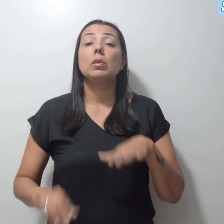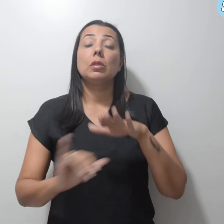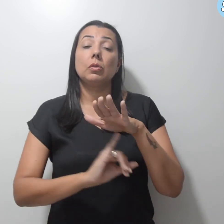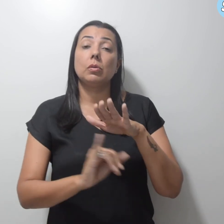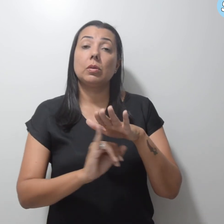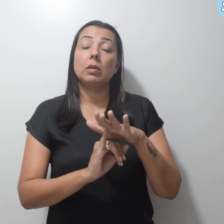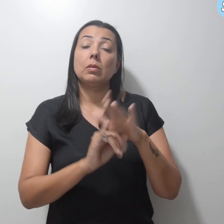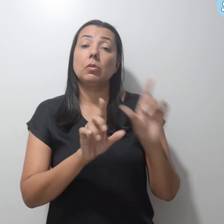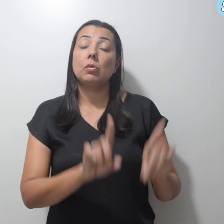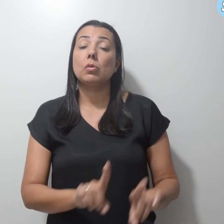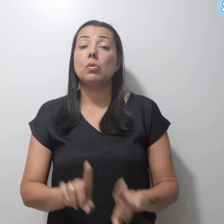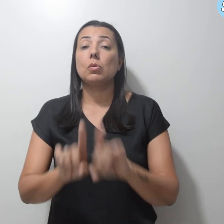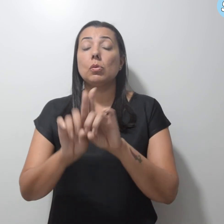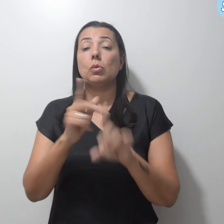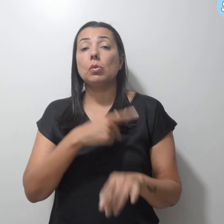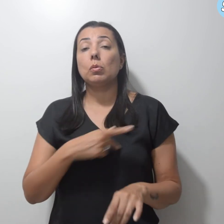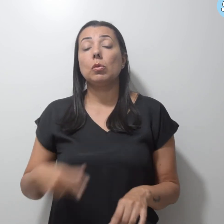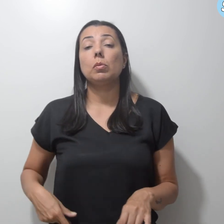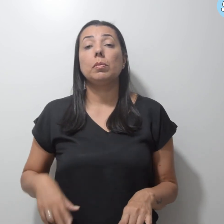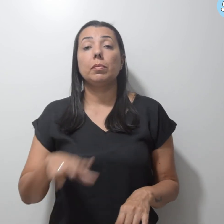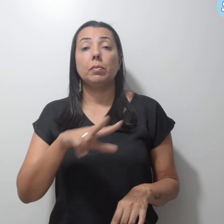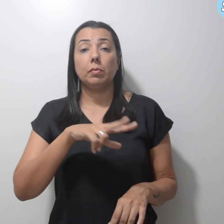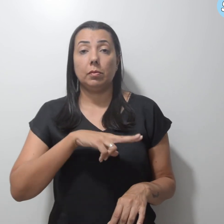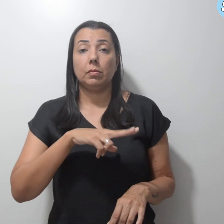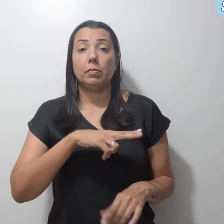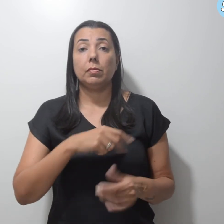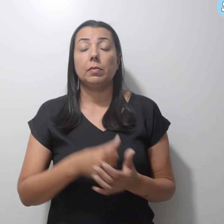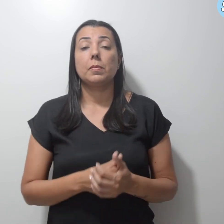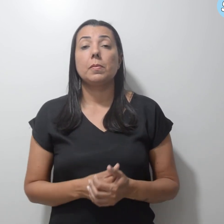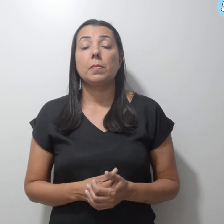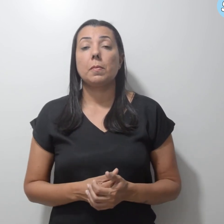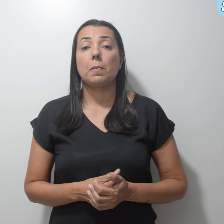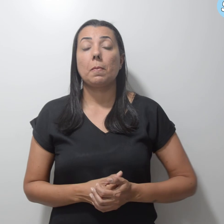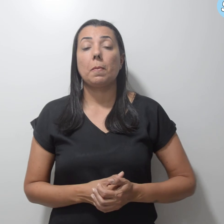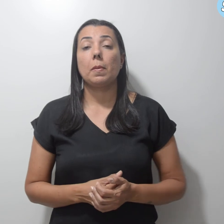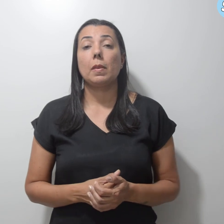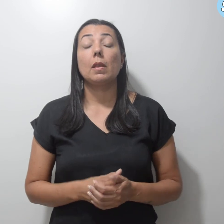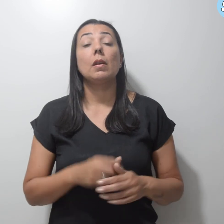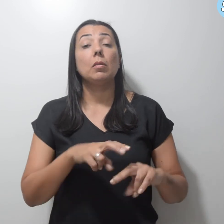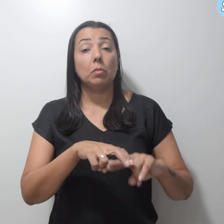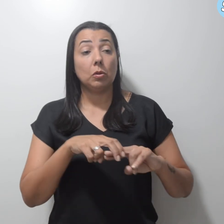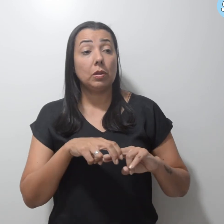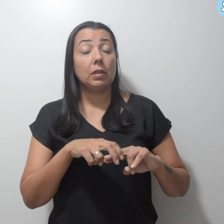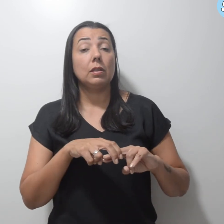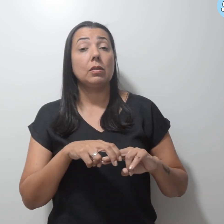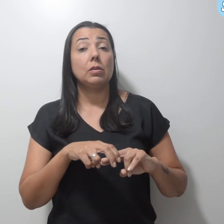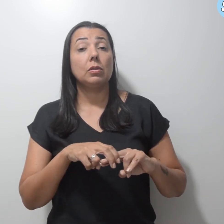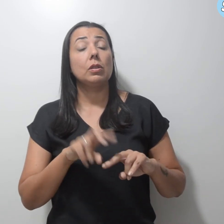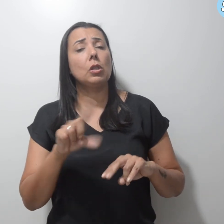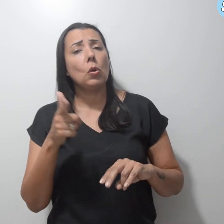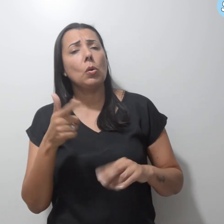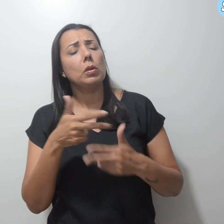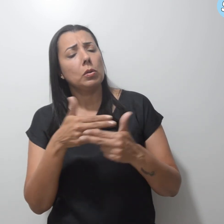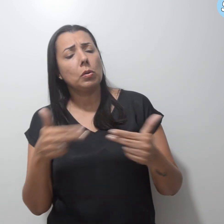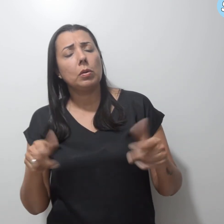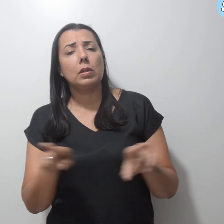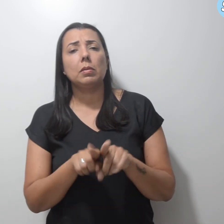parcerias público-privadas. É por esse e outros motivos que a nossa luta